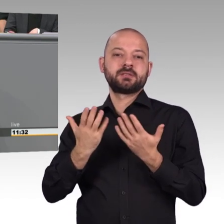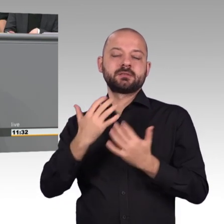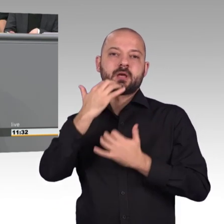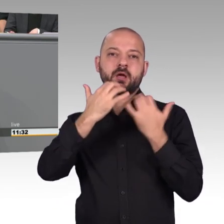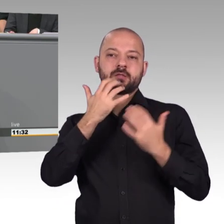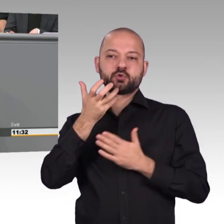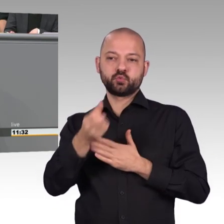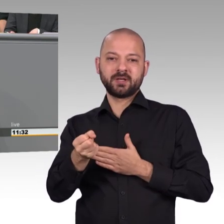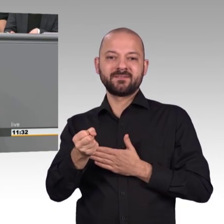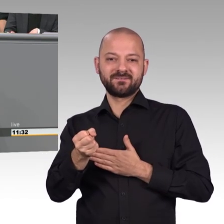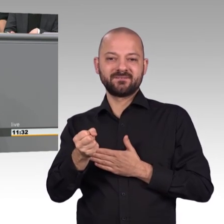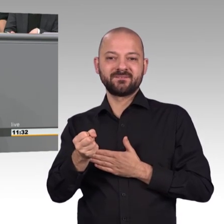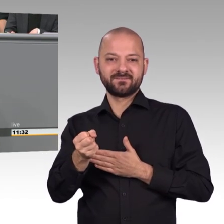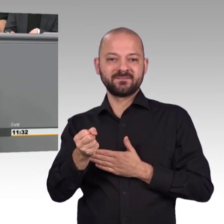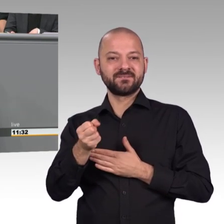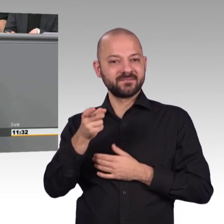Erforderliche dafür tun wollen, liebe Kolleginnen und Kollegen.